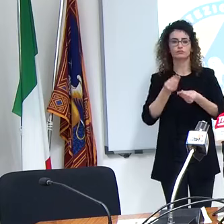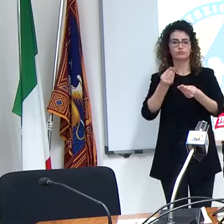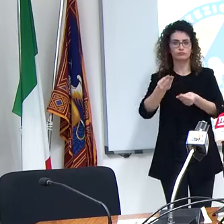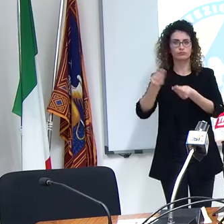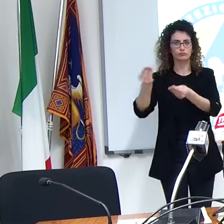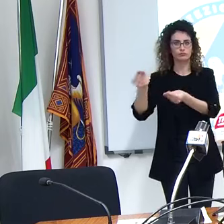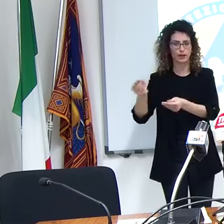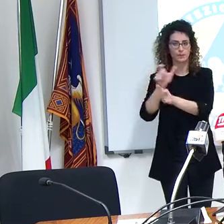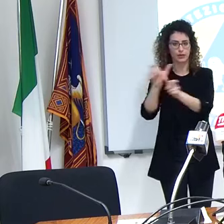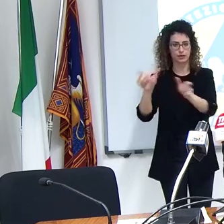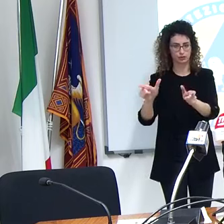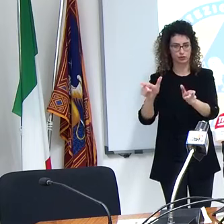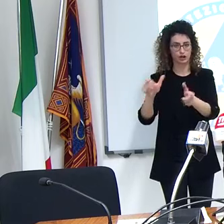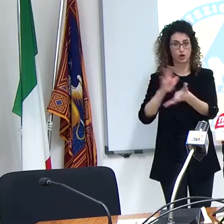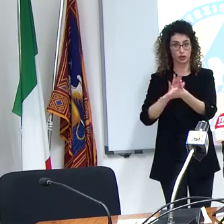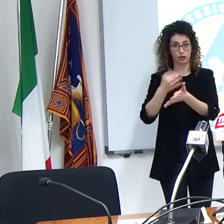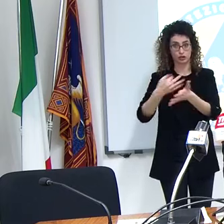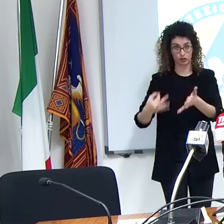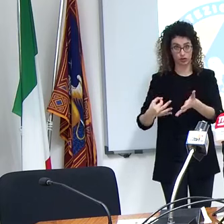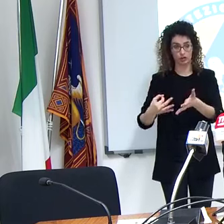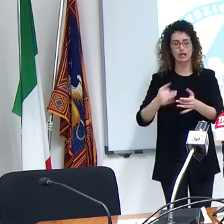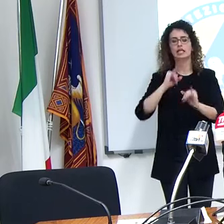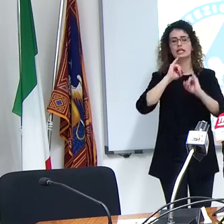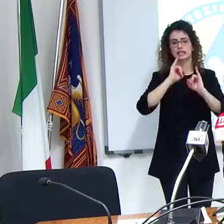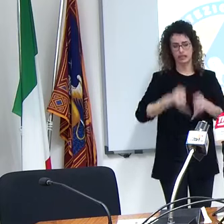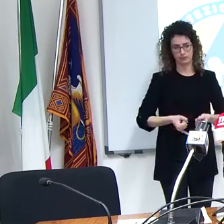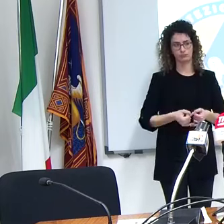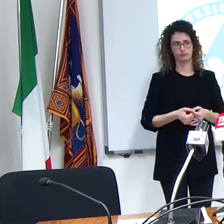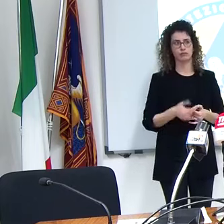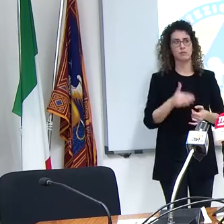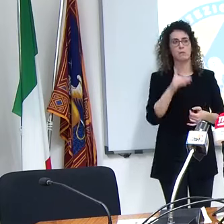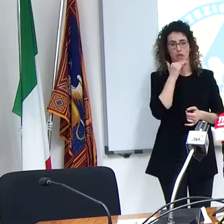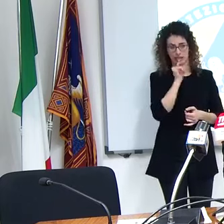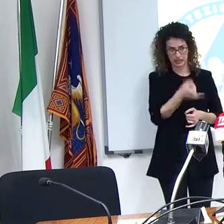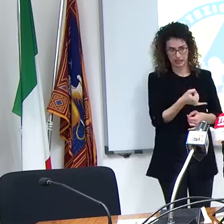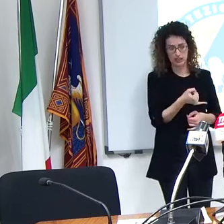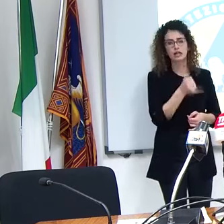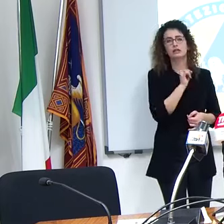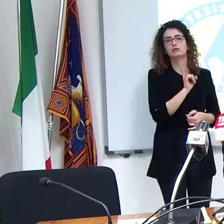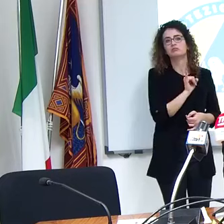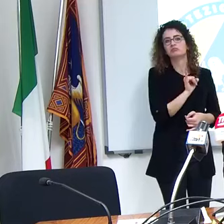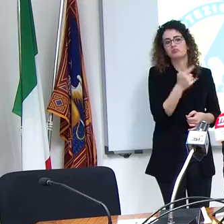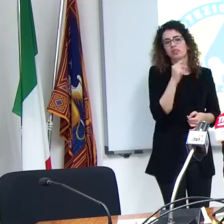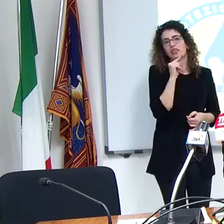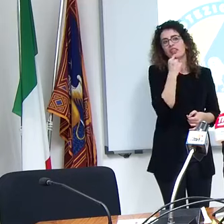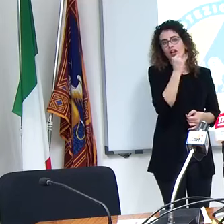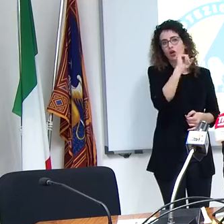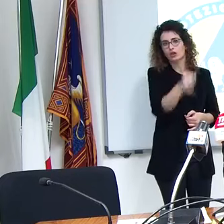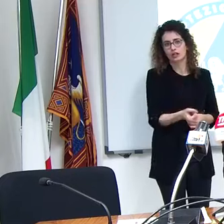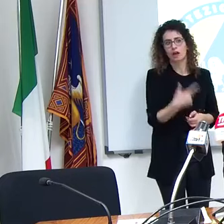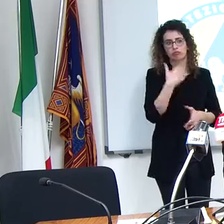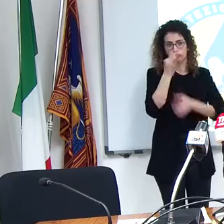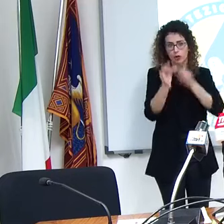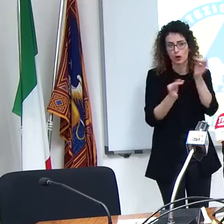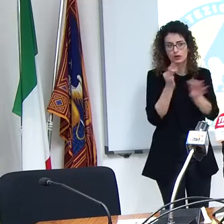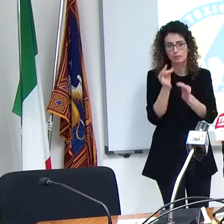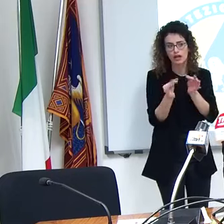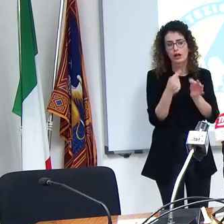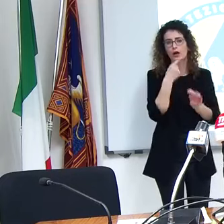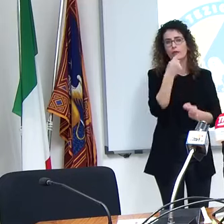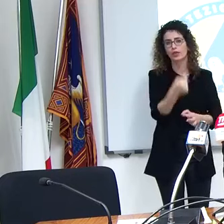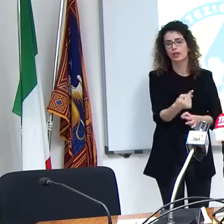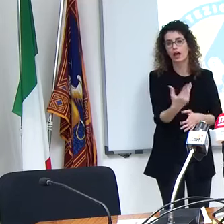regolare sì se bastava il sì dico sì se c'è la possibilità di spiegare dico